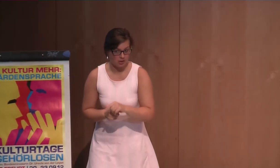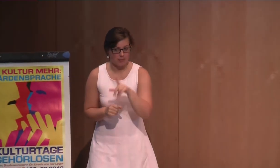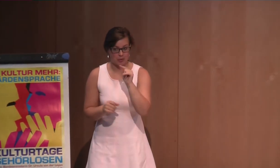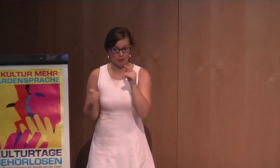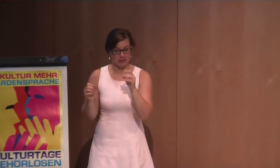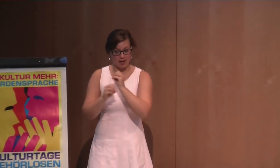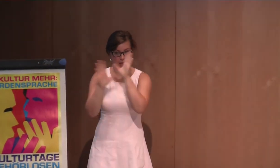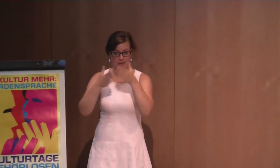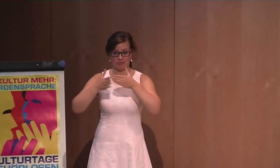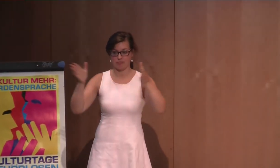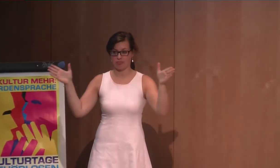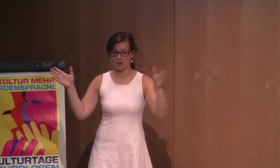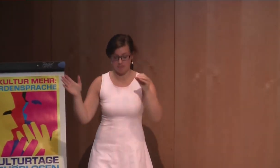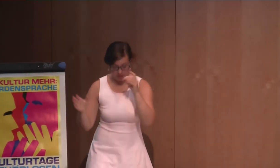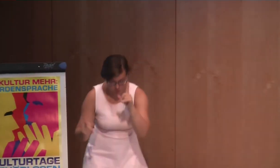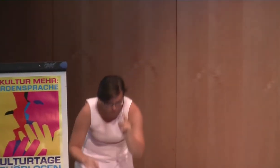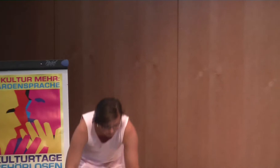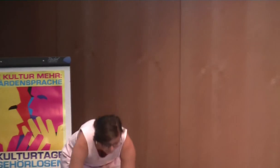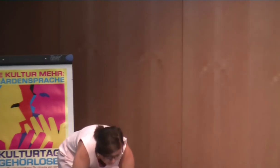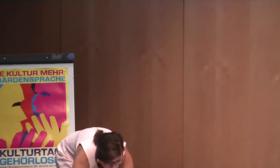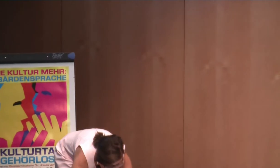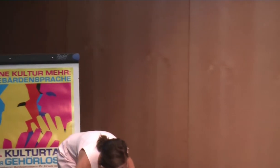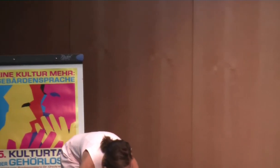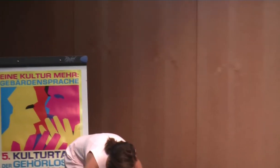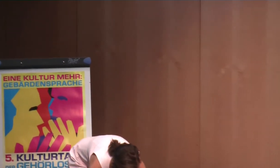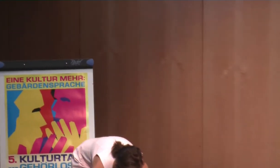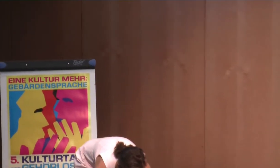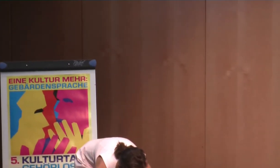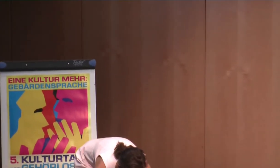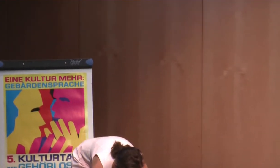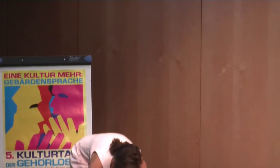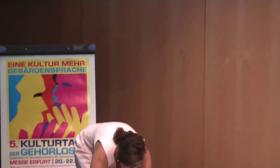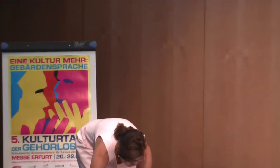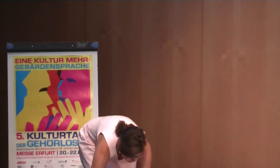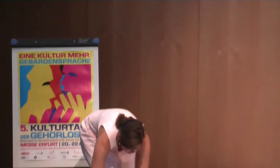Person wird gar nicht näher bezeichnet. Also insofern ist das eine sehr breite Formulierung, die ganz gut passt.